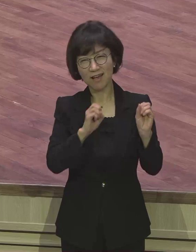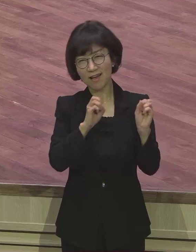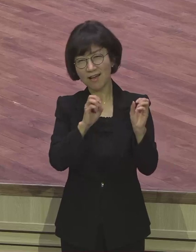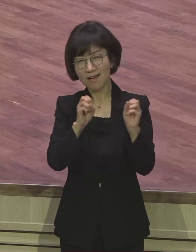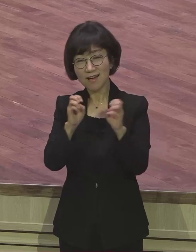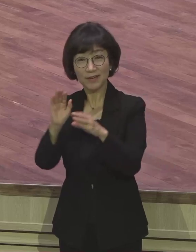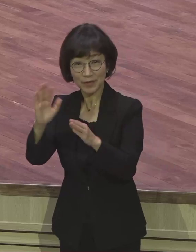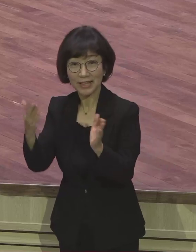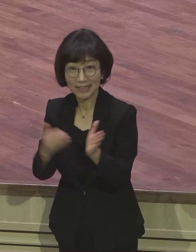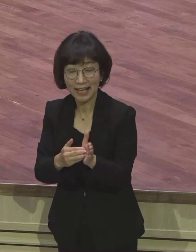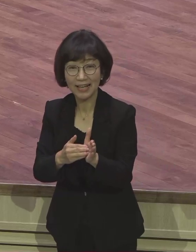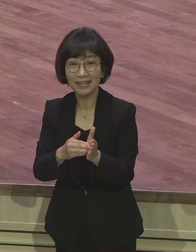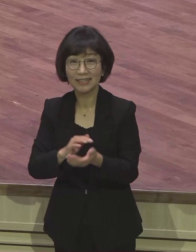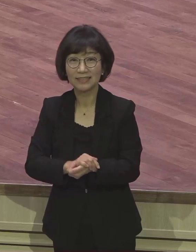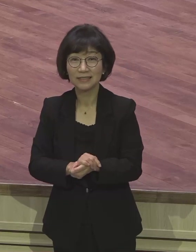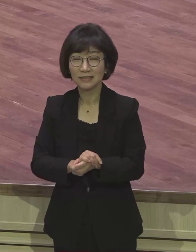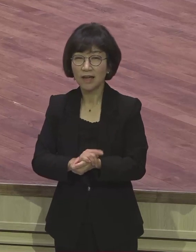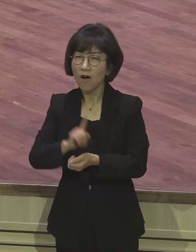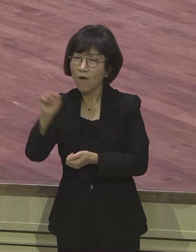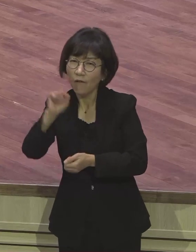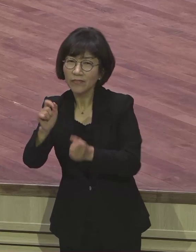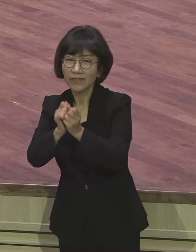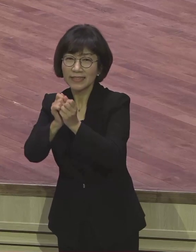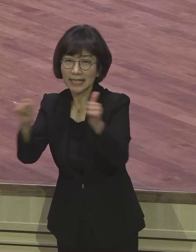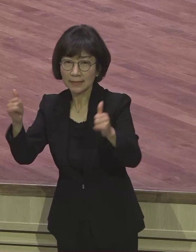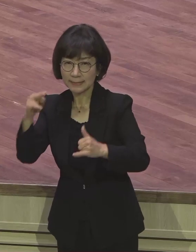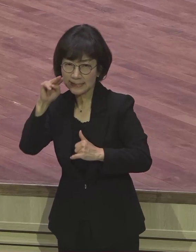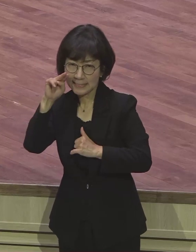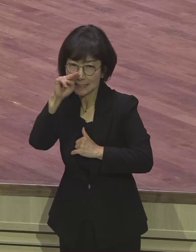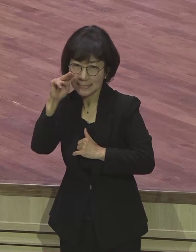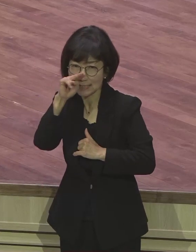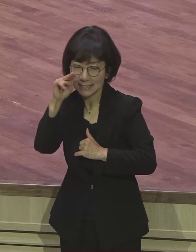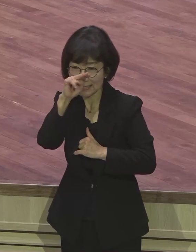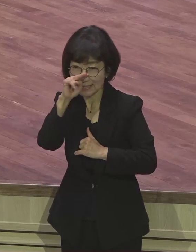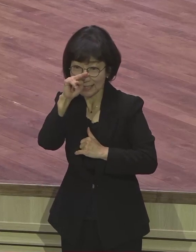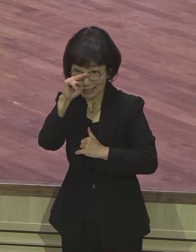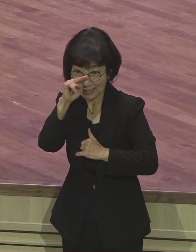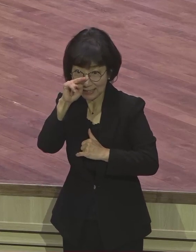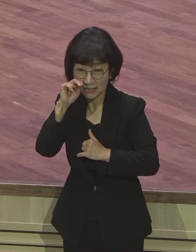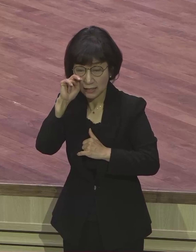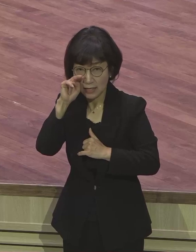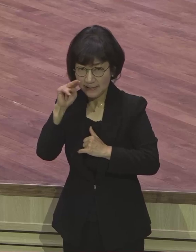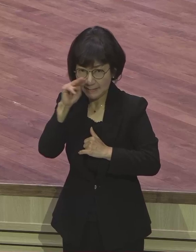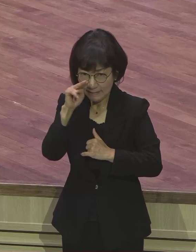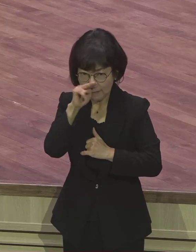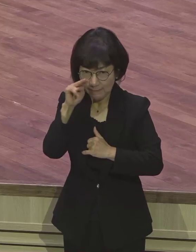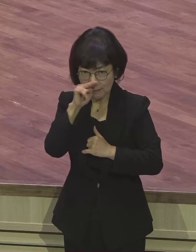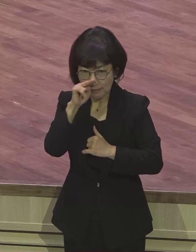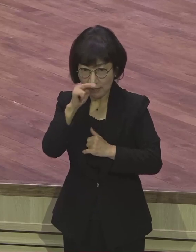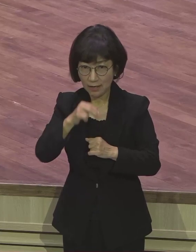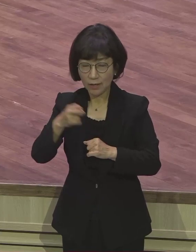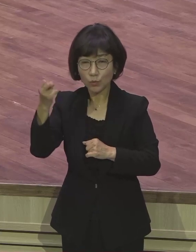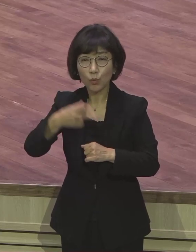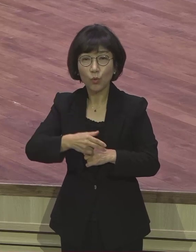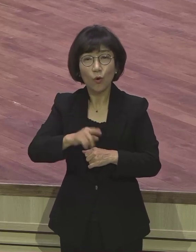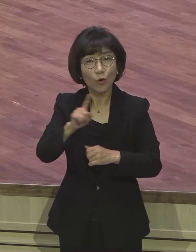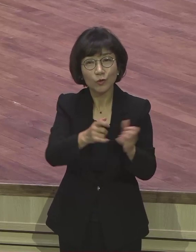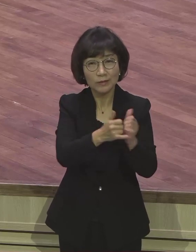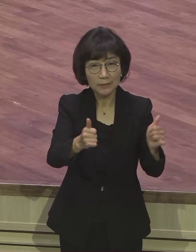되었느니라 어떤 이들은 어떤 이들은 투기와 분쟁으로 어떤 이들은 착한 뜻으로